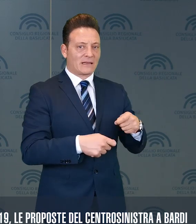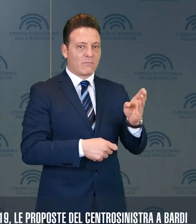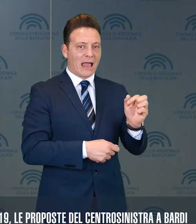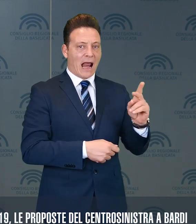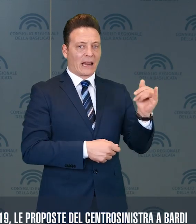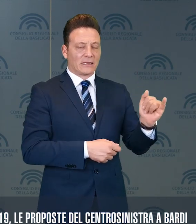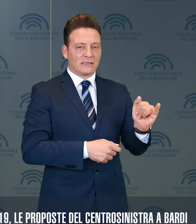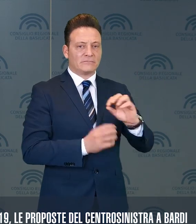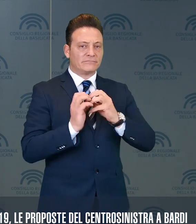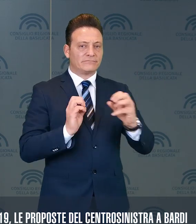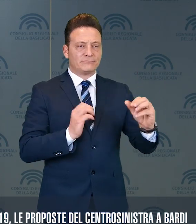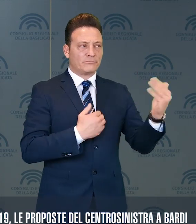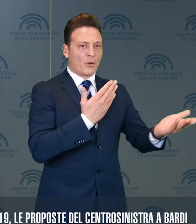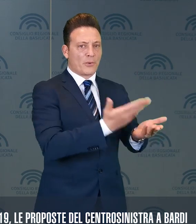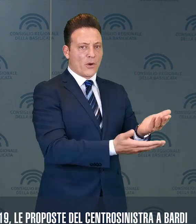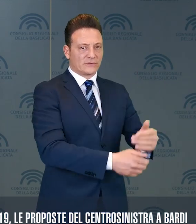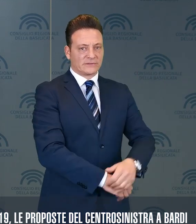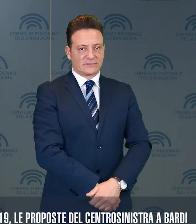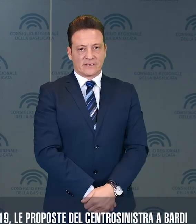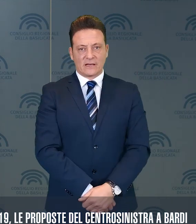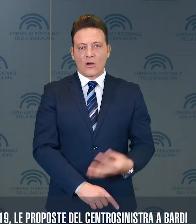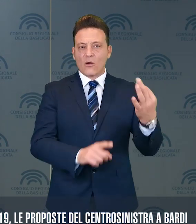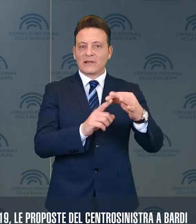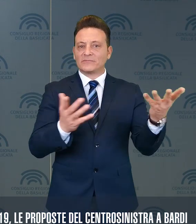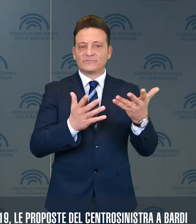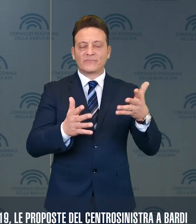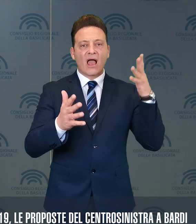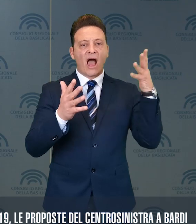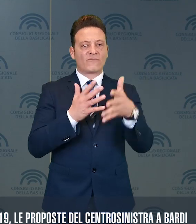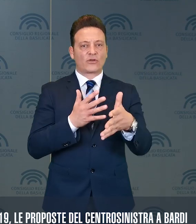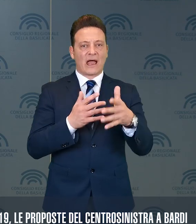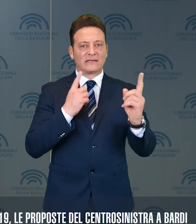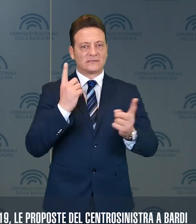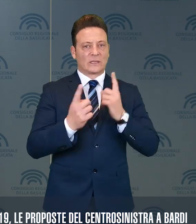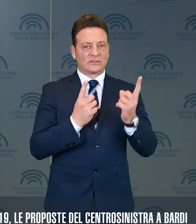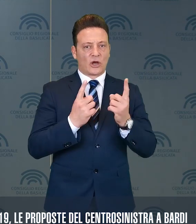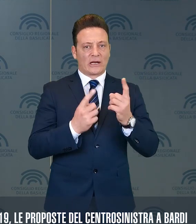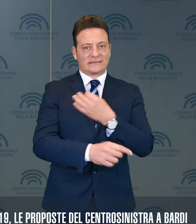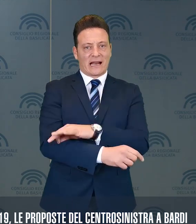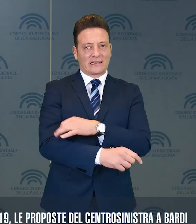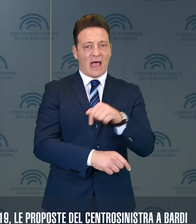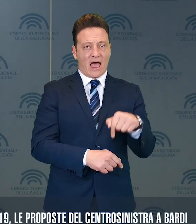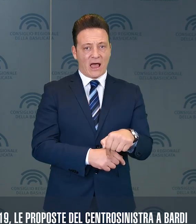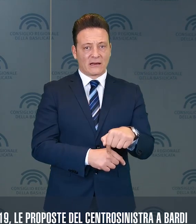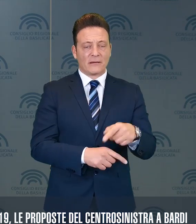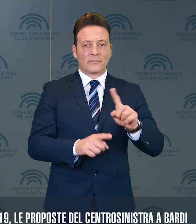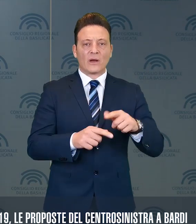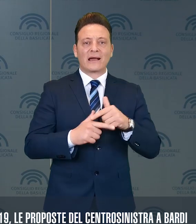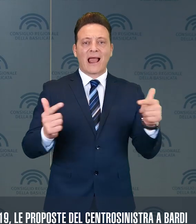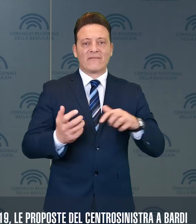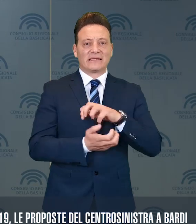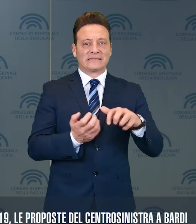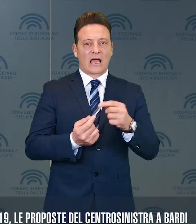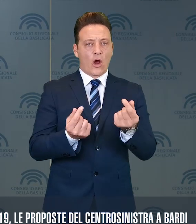serie di proposte al Presidente Bardi, tese ad affrontare l'attuale situazione sanitaria e la grave crisi